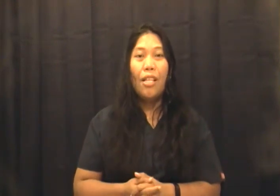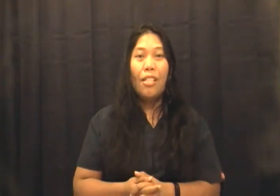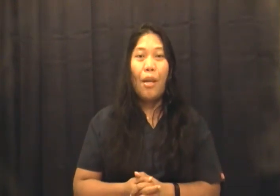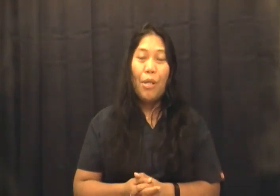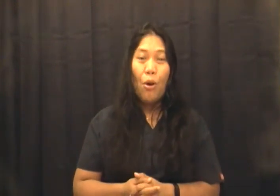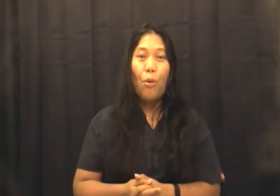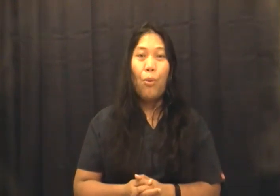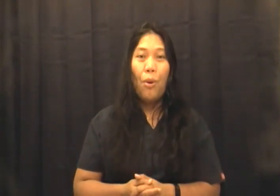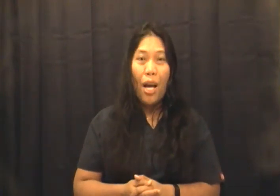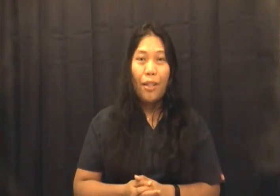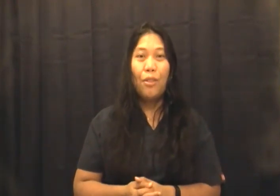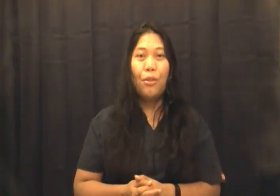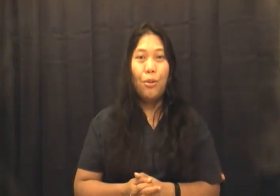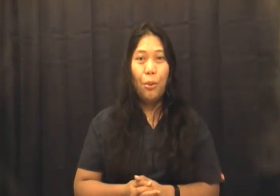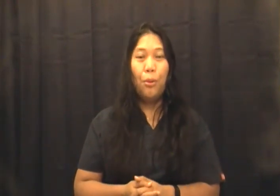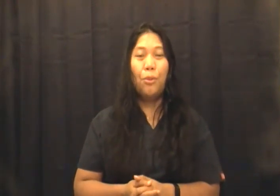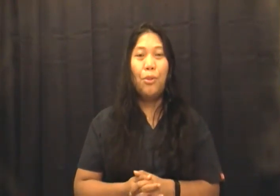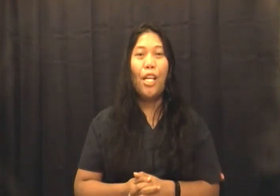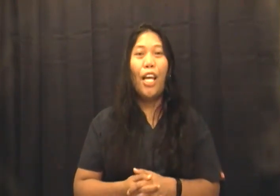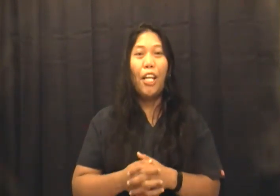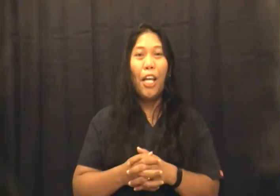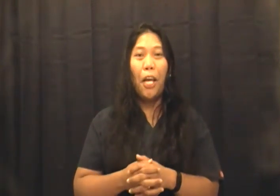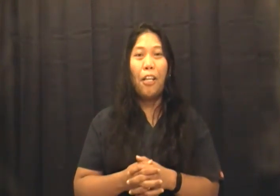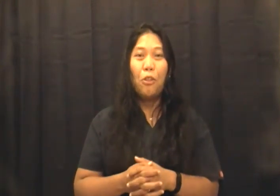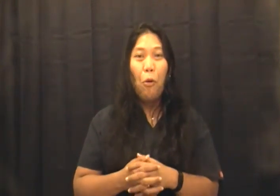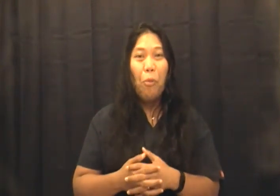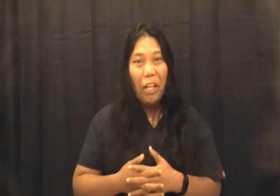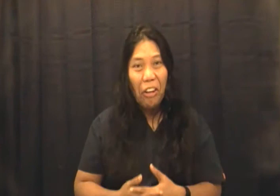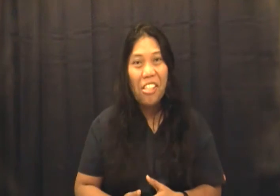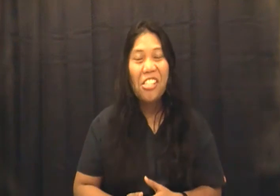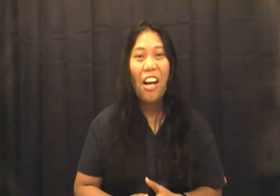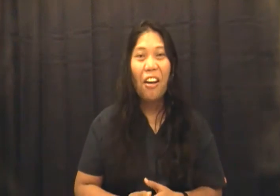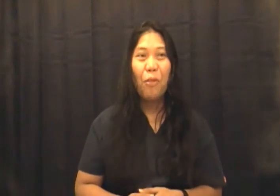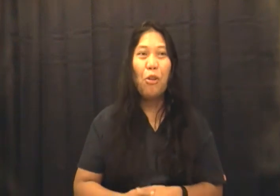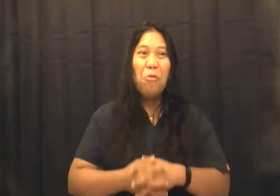sabi ko, one, two, three, iri. So, umiri din siya. Parang,